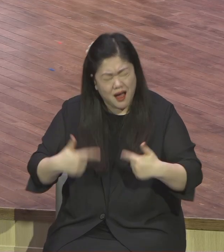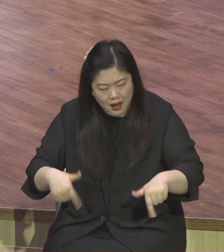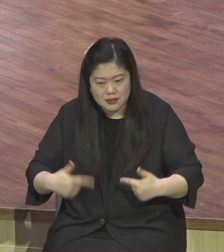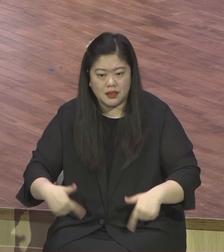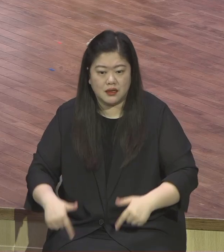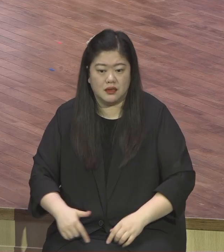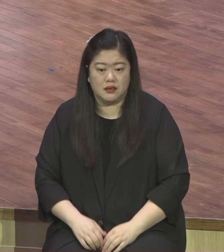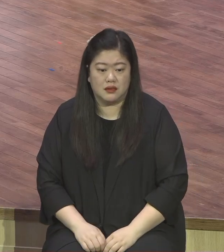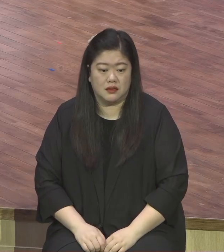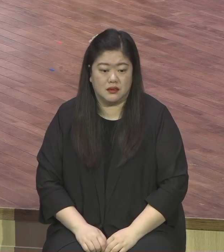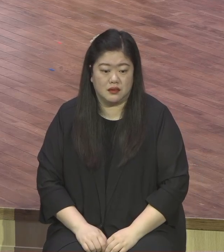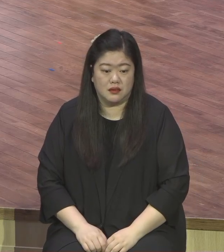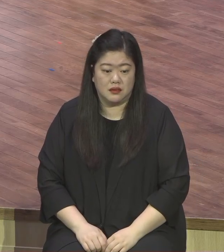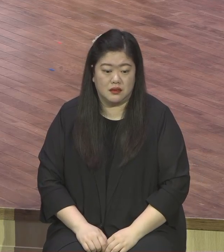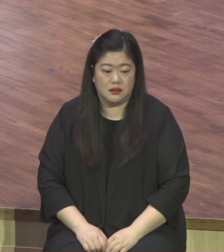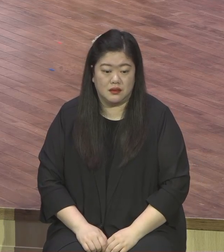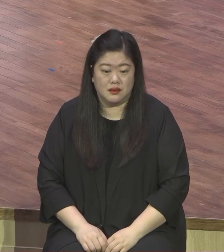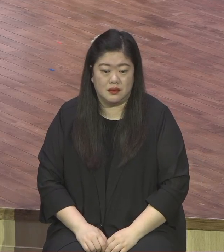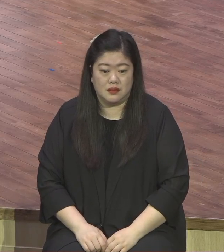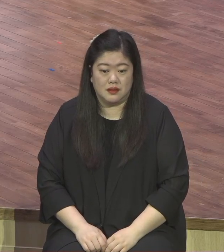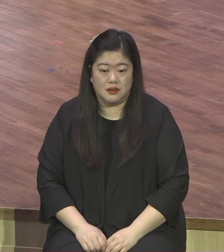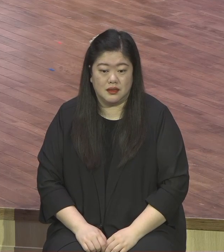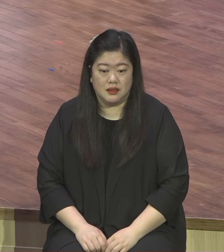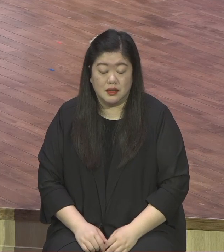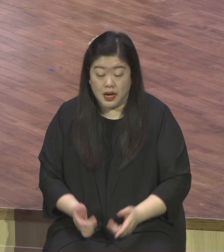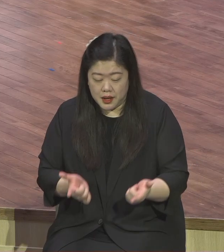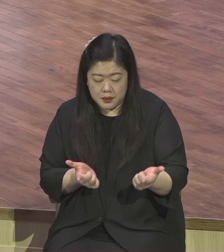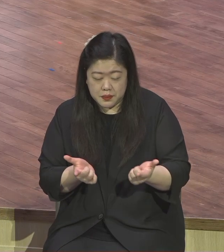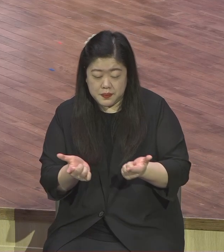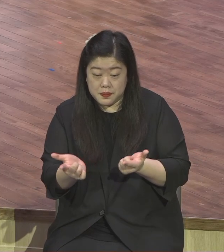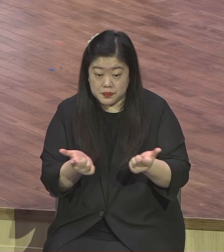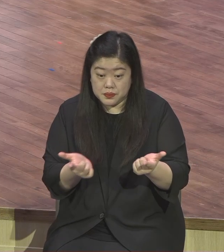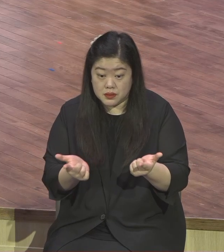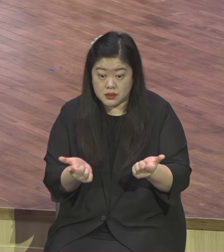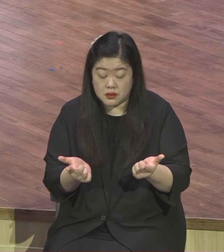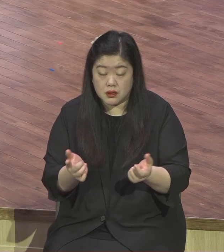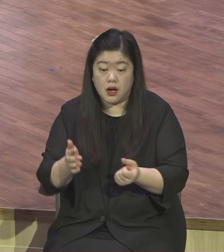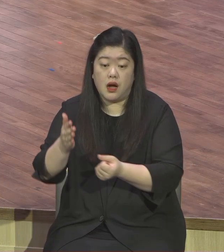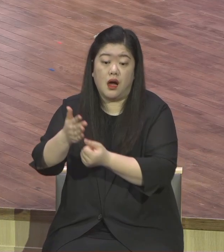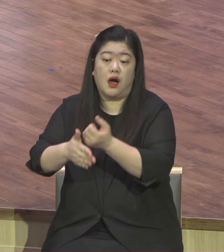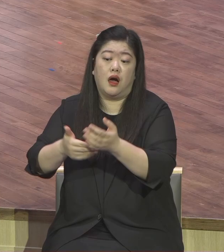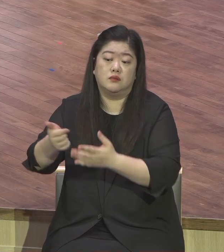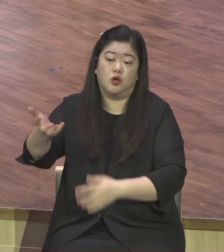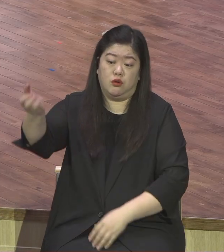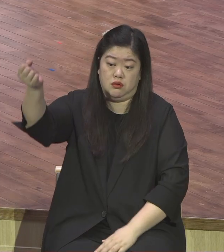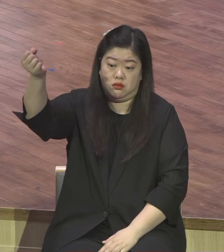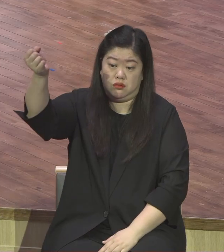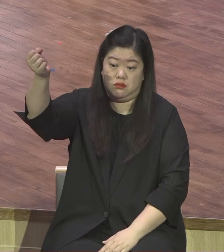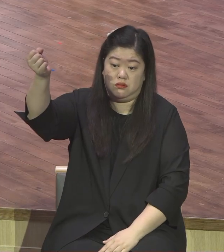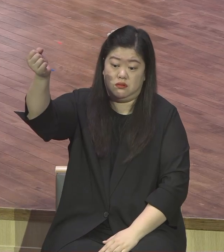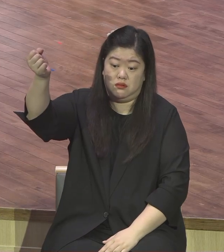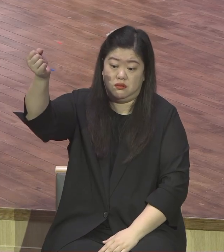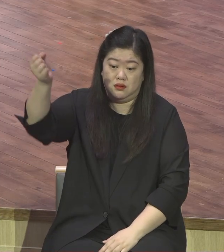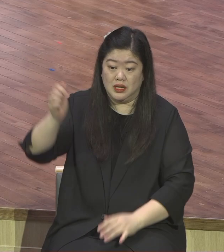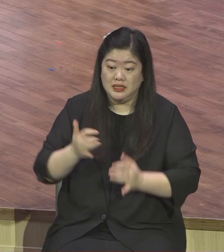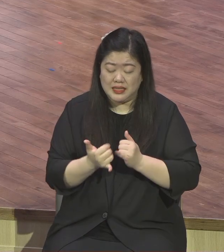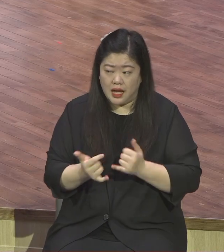전능하신 창조주 하나님 하시는 거예요 아시겠어요 하나님 하시는 거라고 우리는요